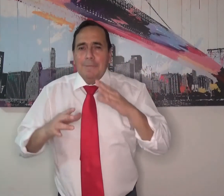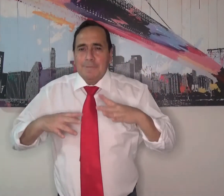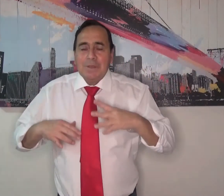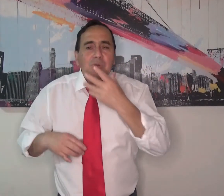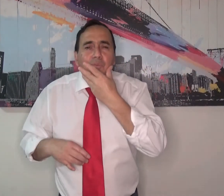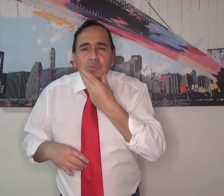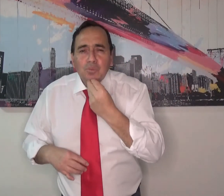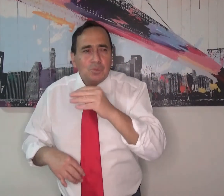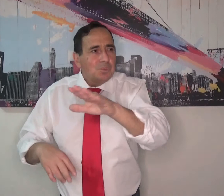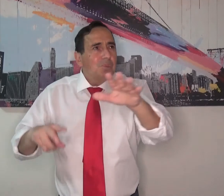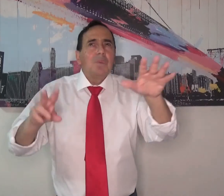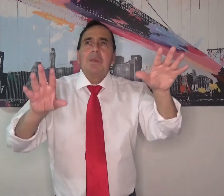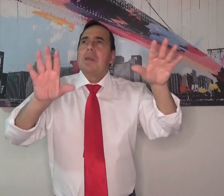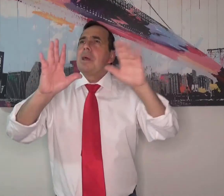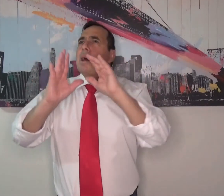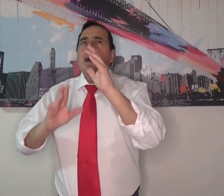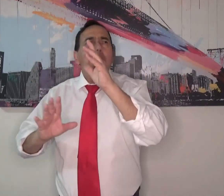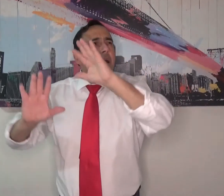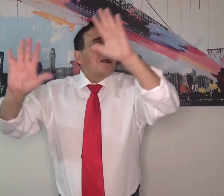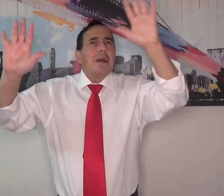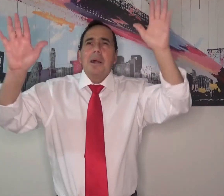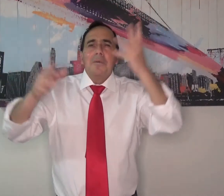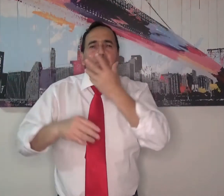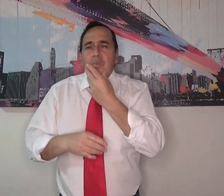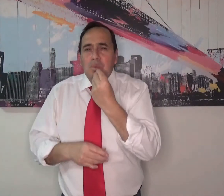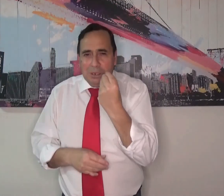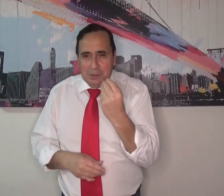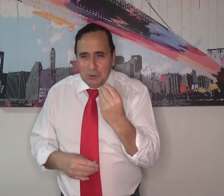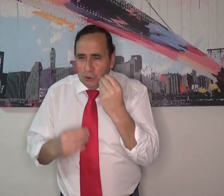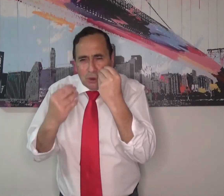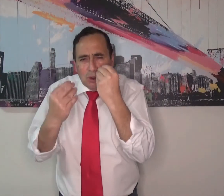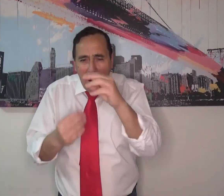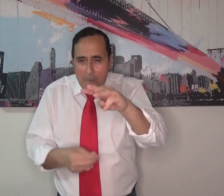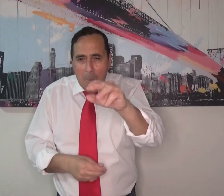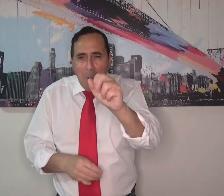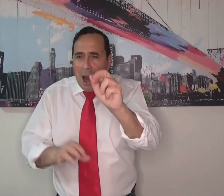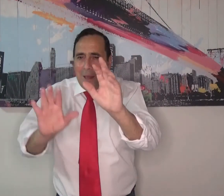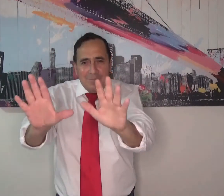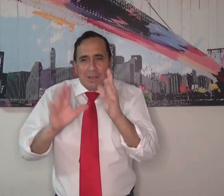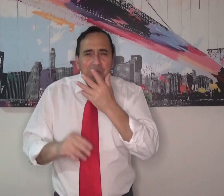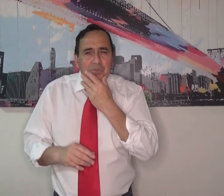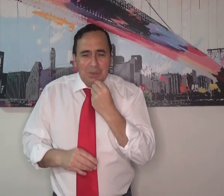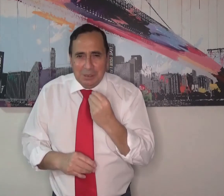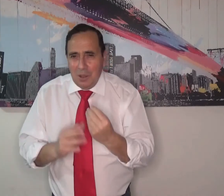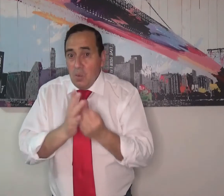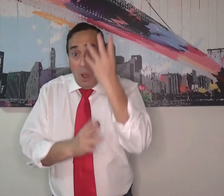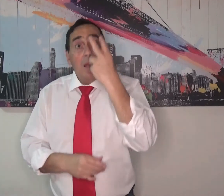y el campo va a estar llena de felicidad. Vamos a ver cosas maravillosas que no habíamos imaginado.